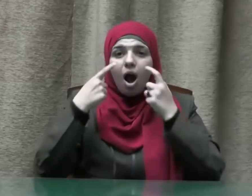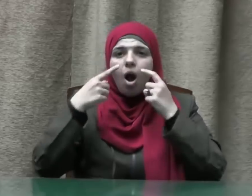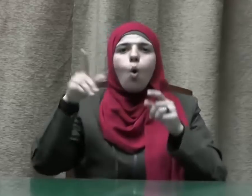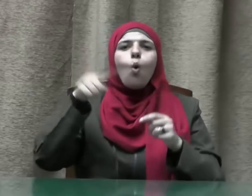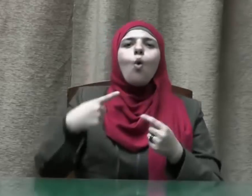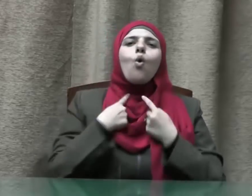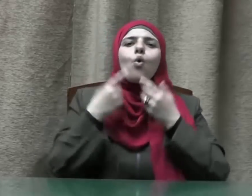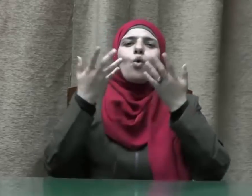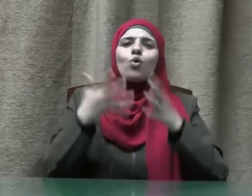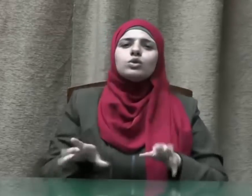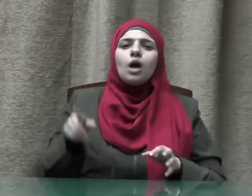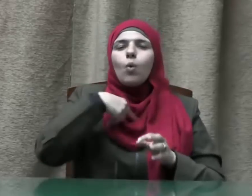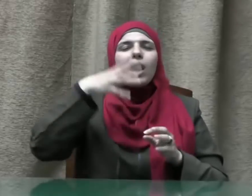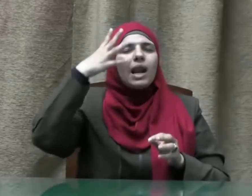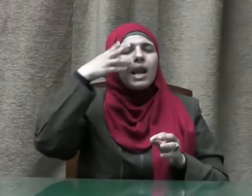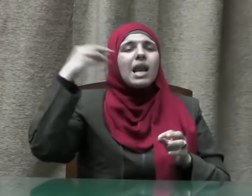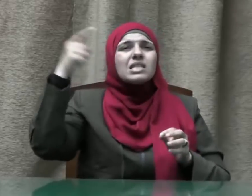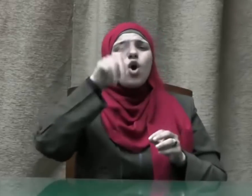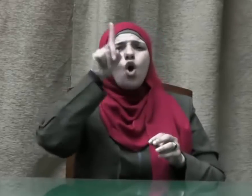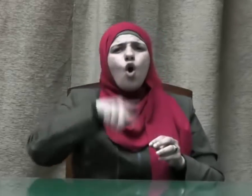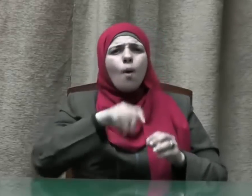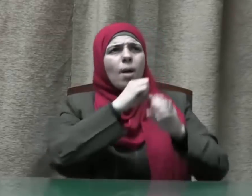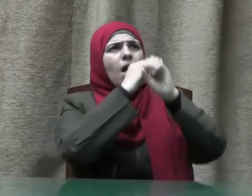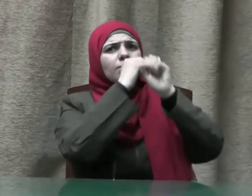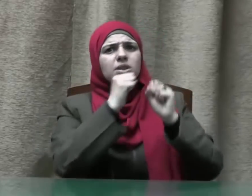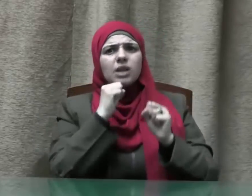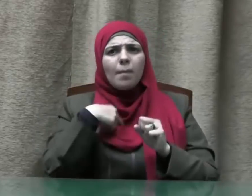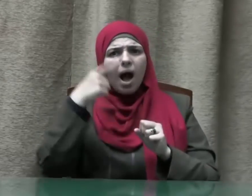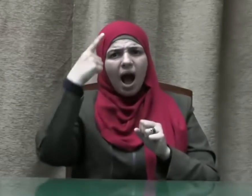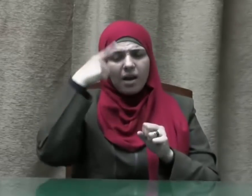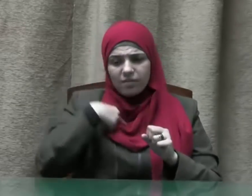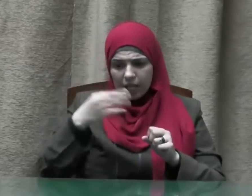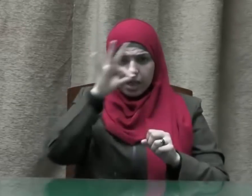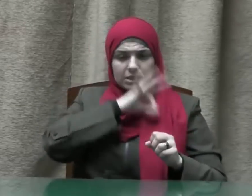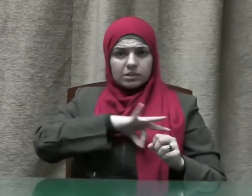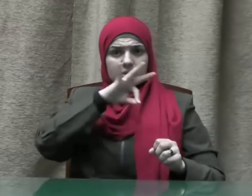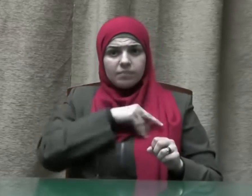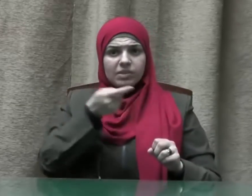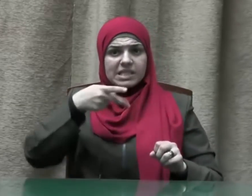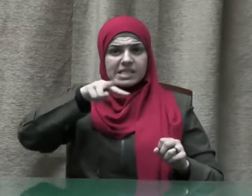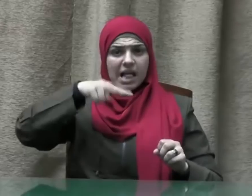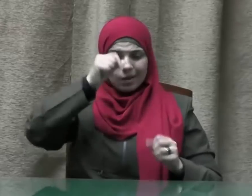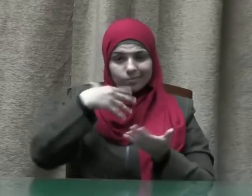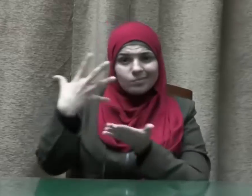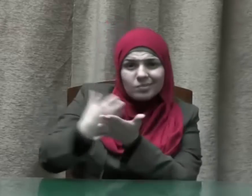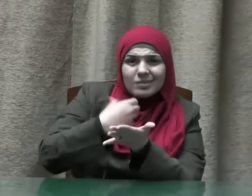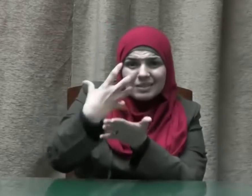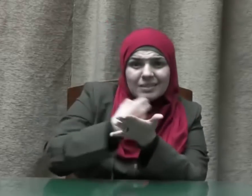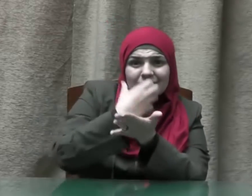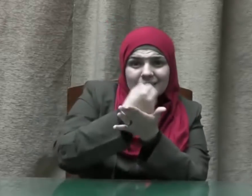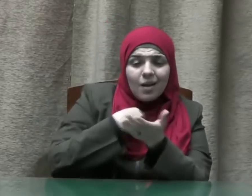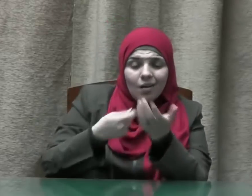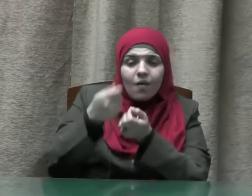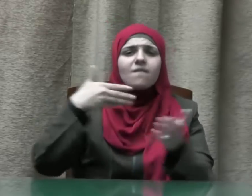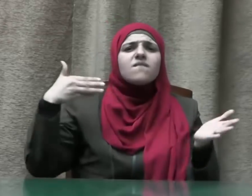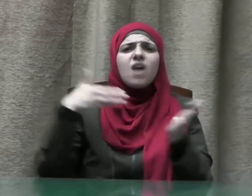وتناسى أن الربح الزائد الذي يجنيه ويتحصل عليه من